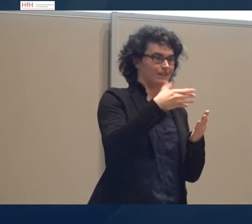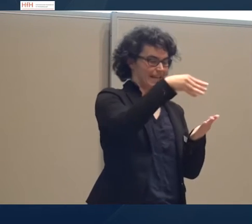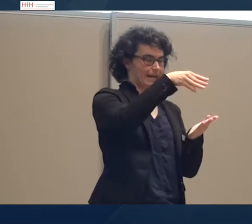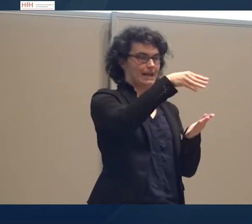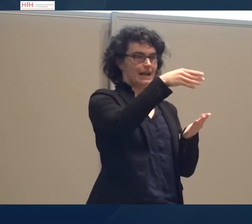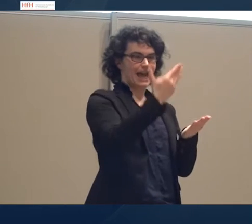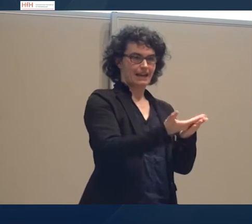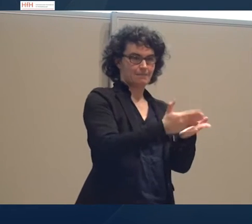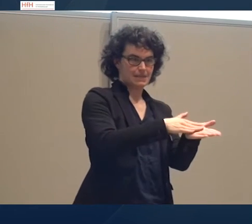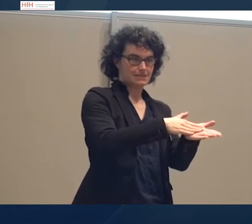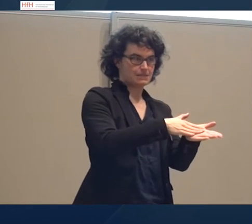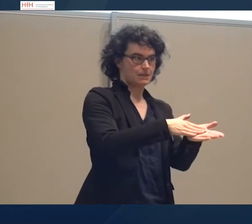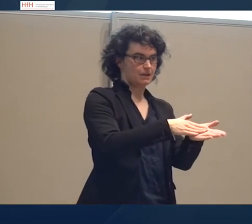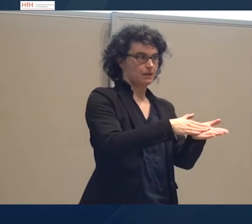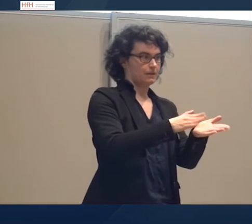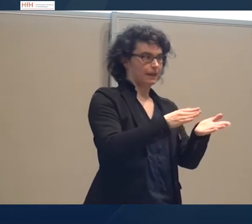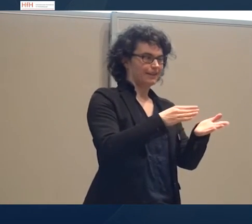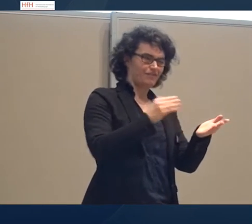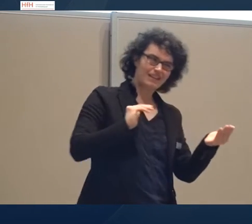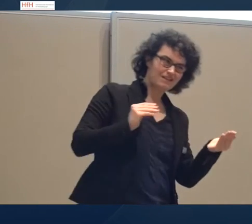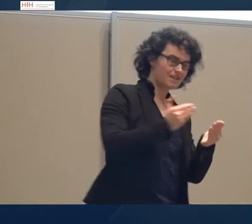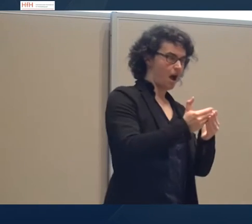losgelöst ist, das nah an der Realität ist.